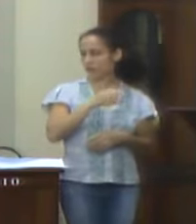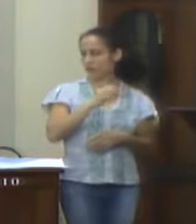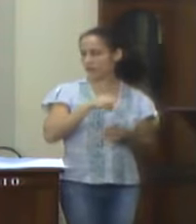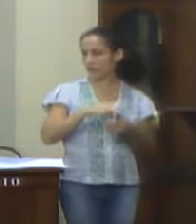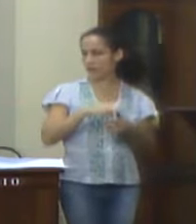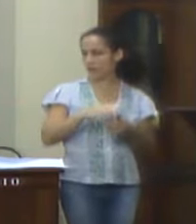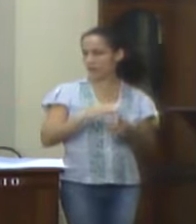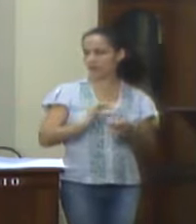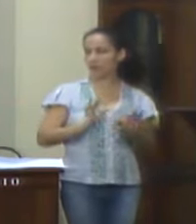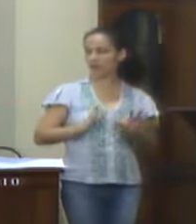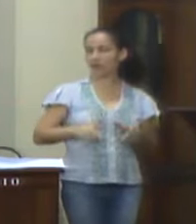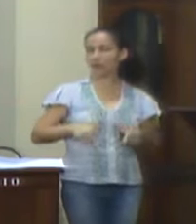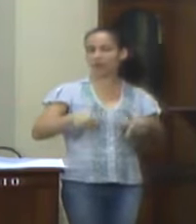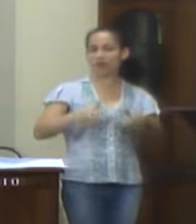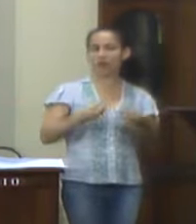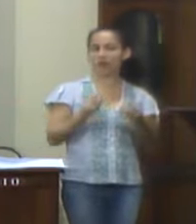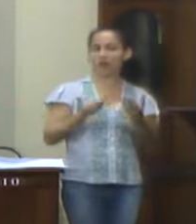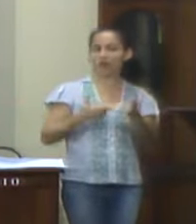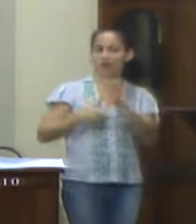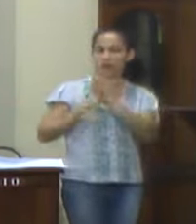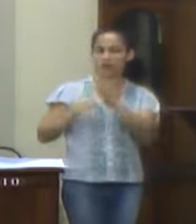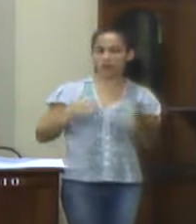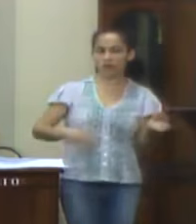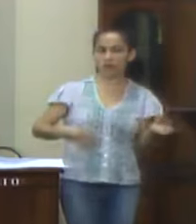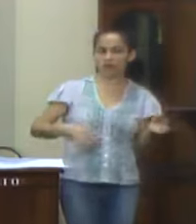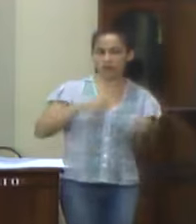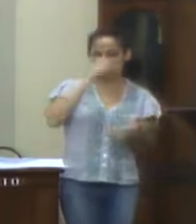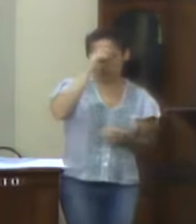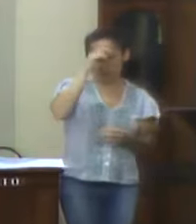ao Hospital Gustavo Monteiro Júnior no Distrito de Conservatório.